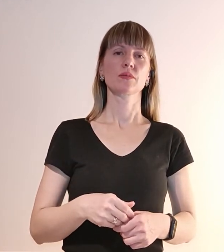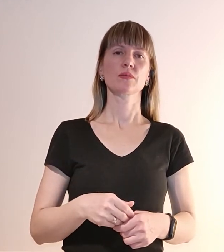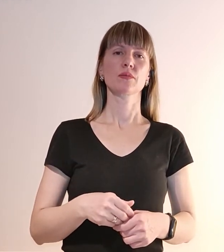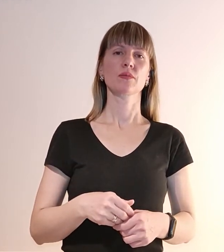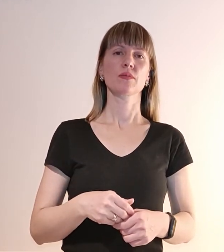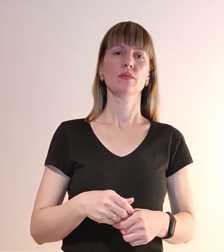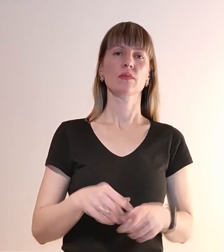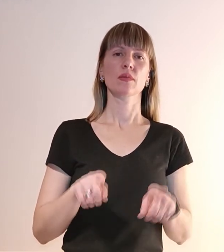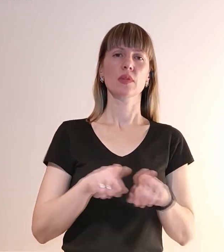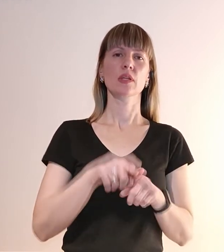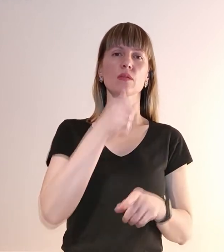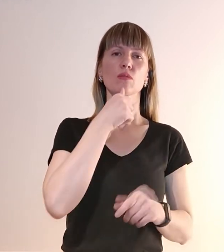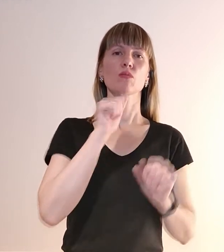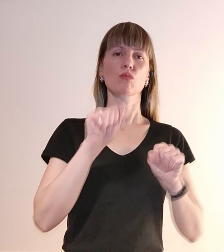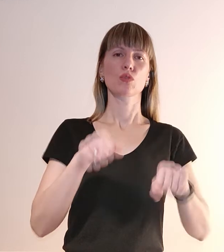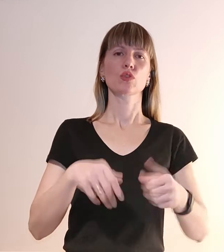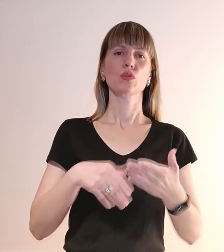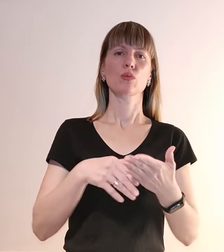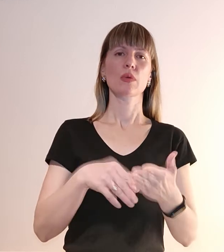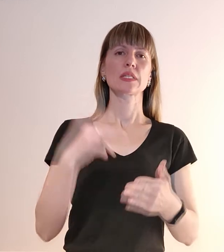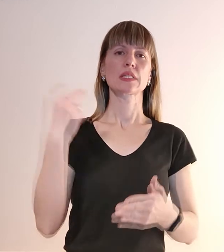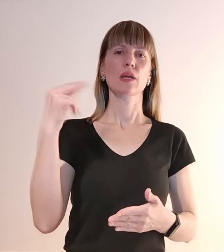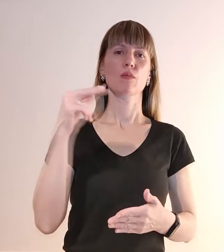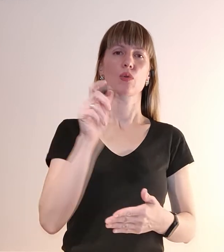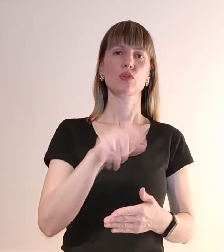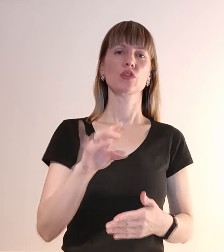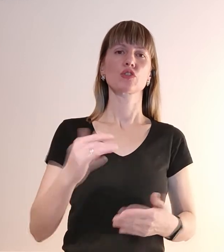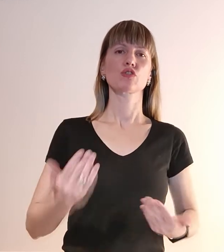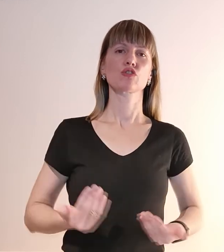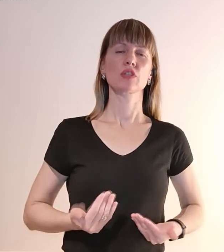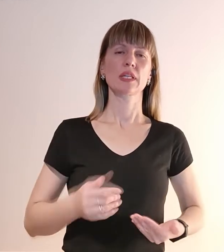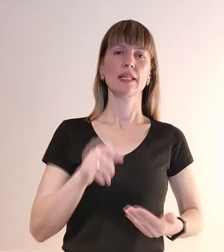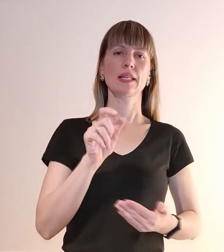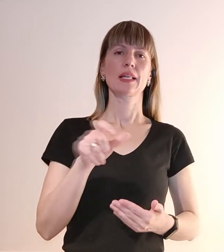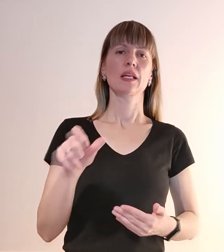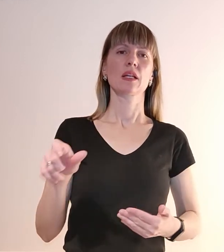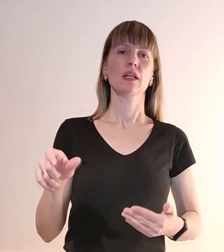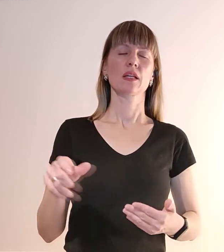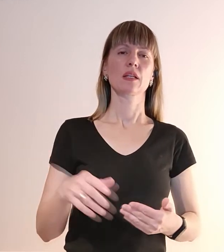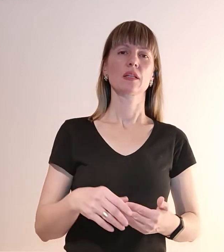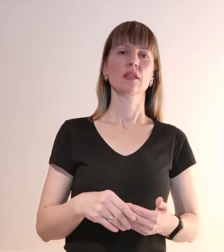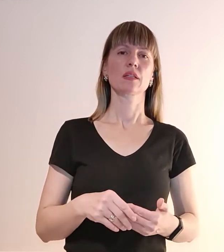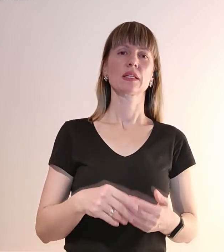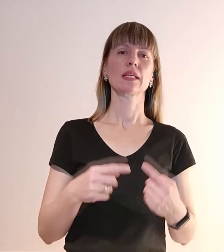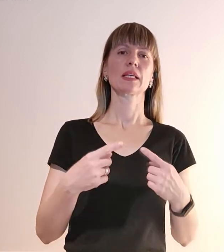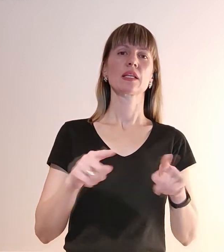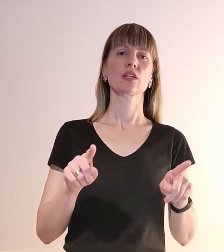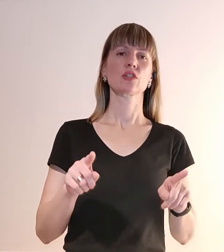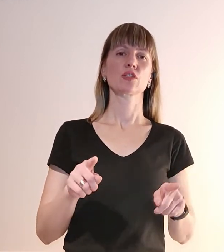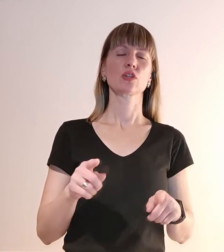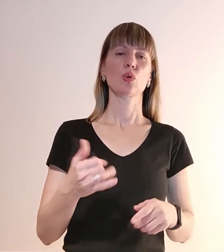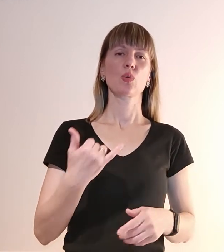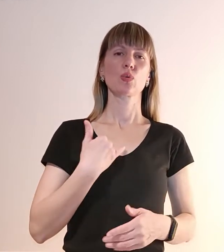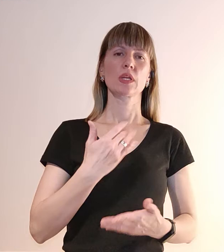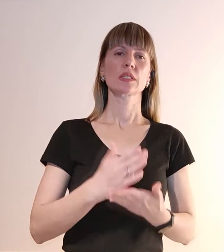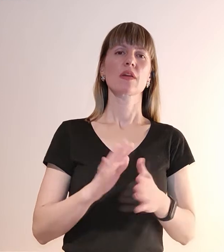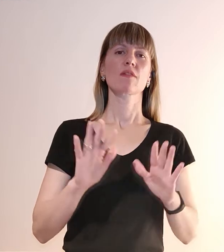Таким чином може допомогти запорізці та жигалі і інших. У нас є навіть випадки, коли нам